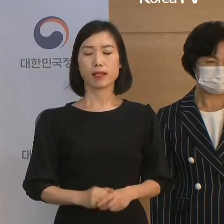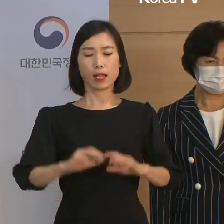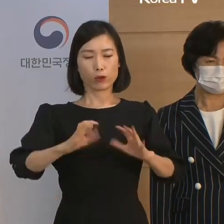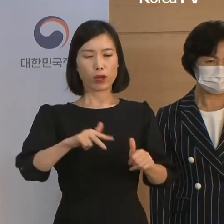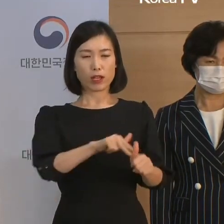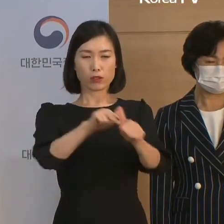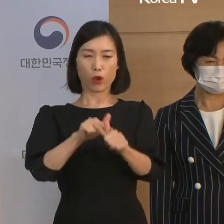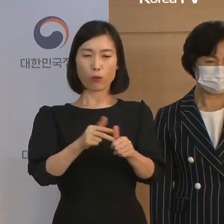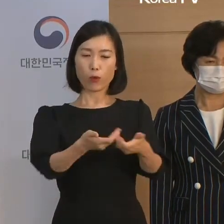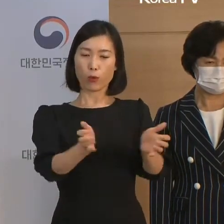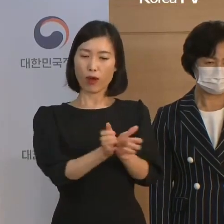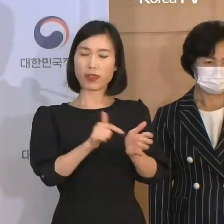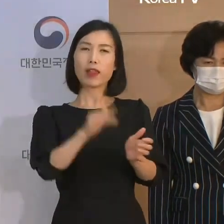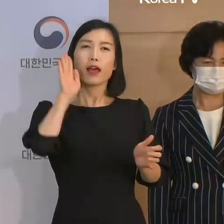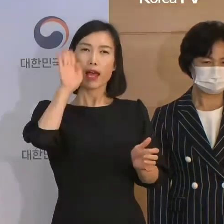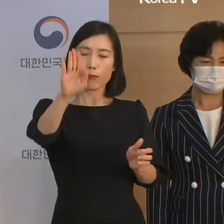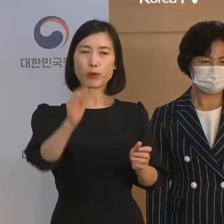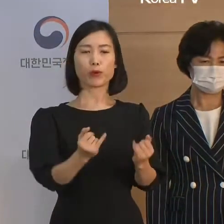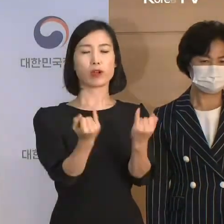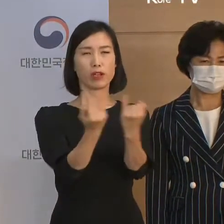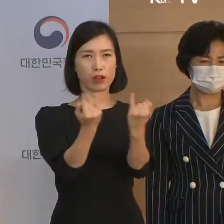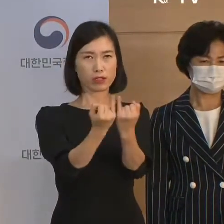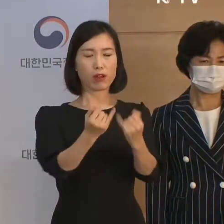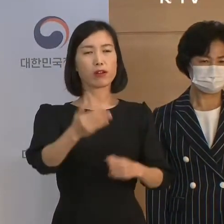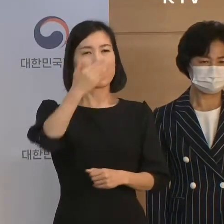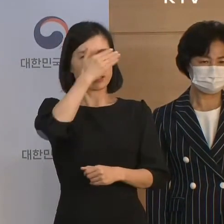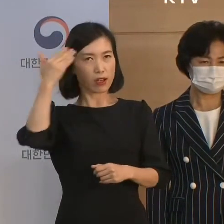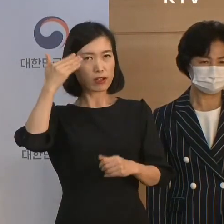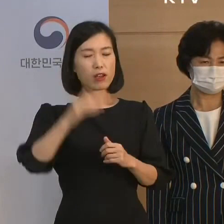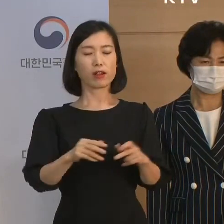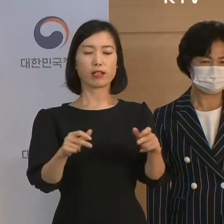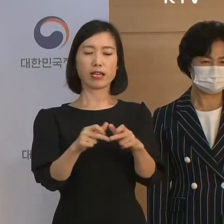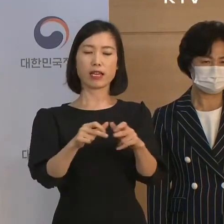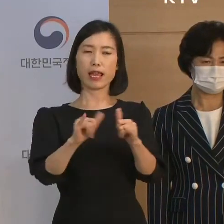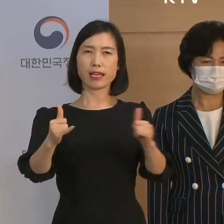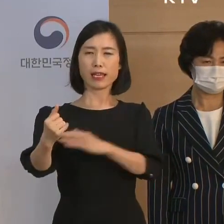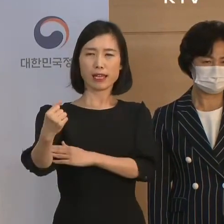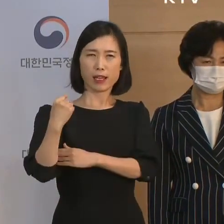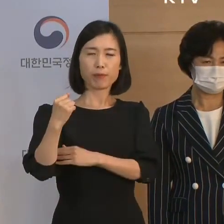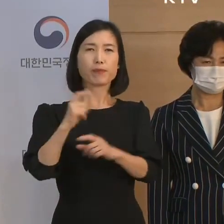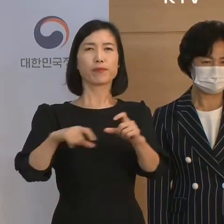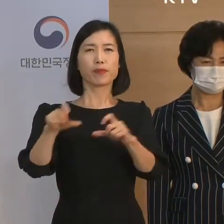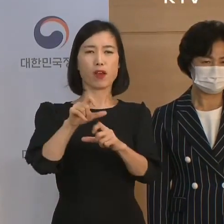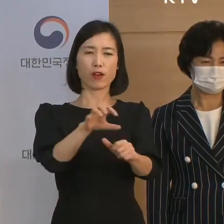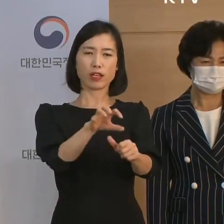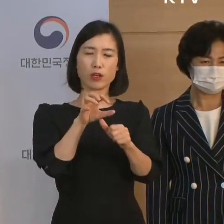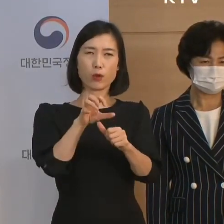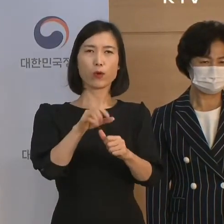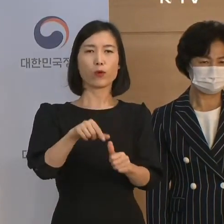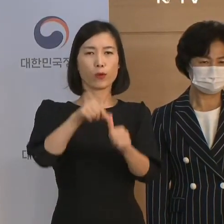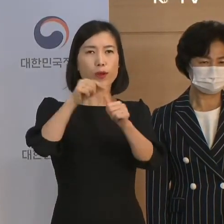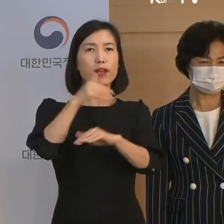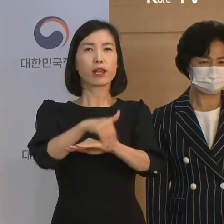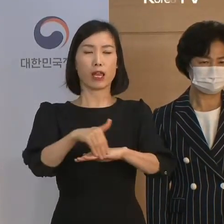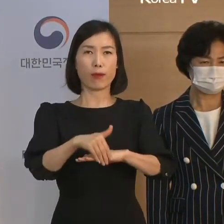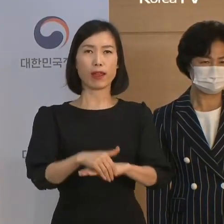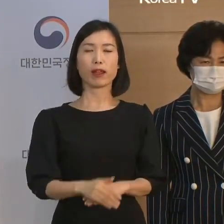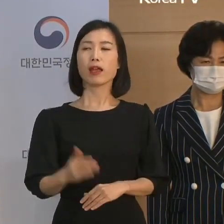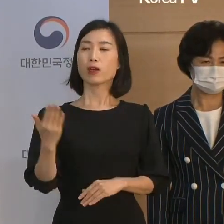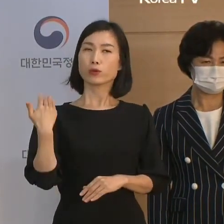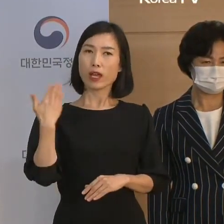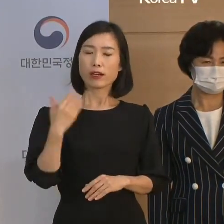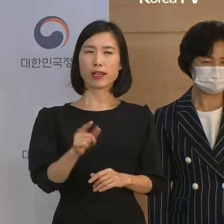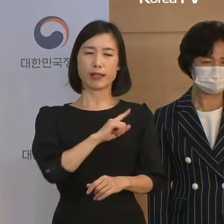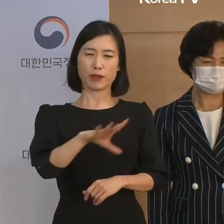국가정보원은 앞으로 여성, 청년, 장애인의 역량을 적극 활용하겠습니다. 최근